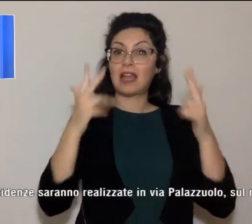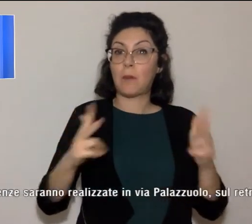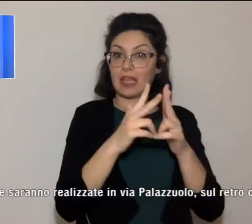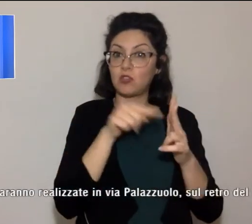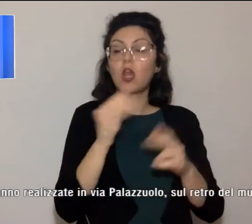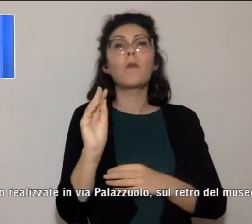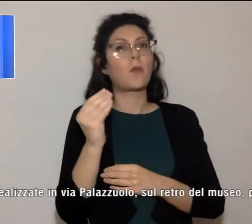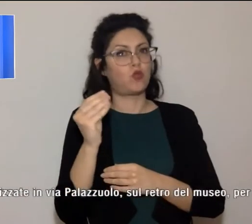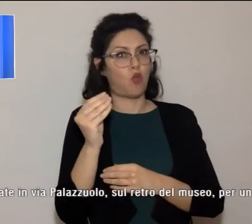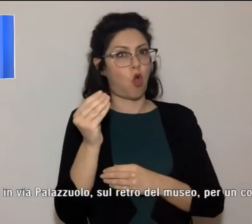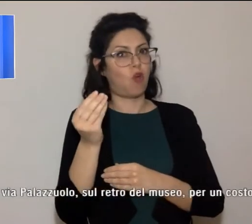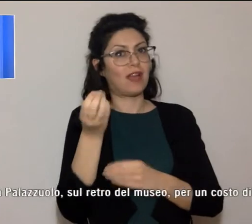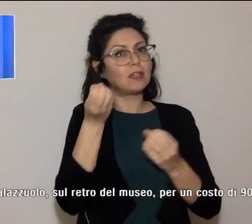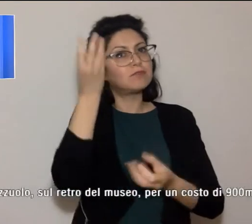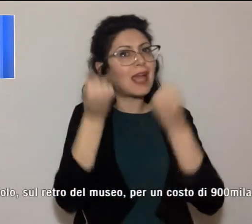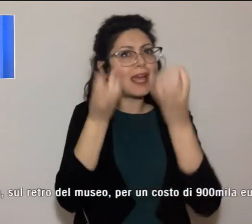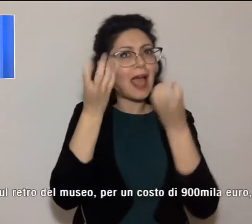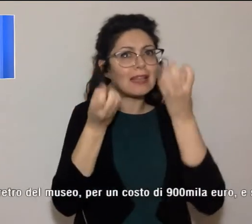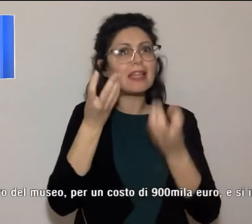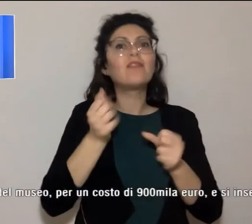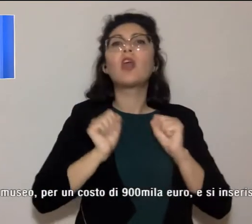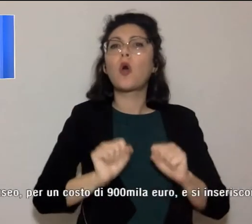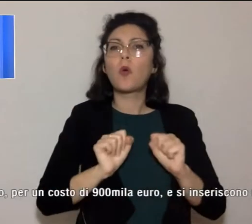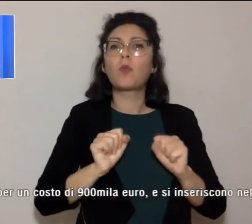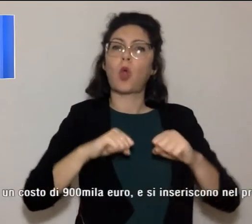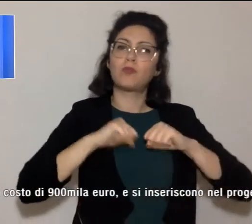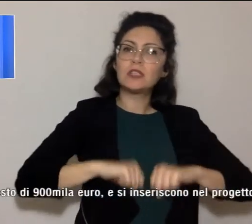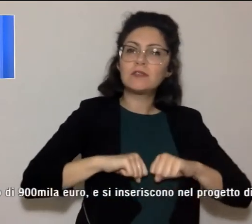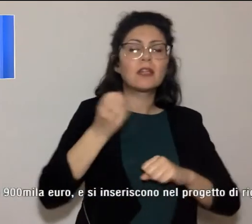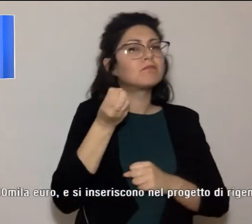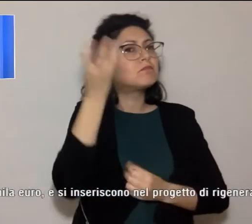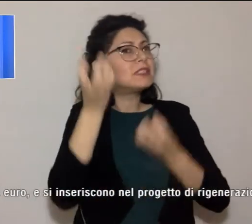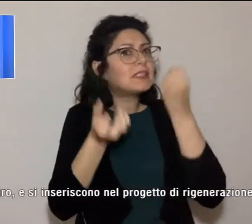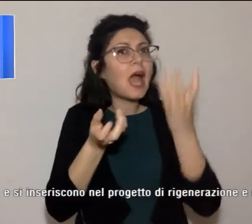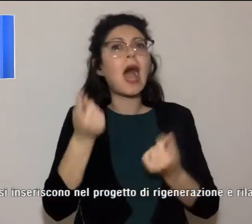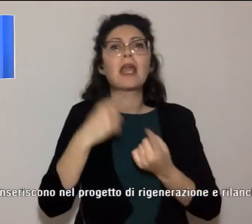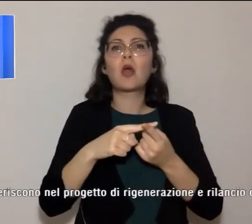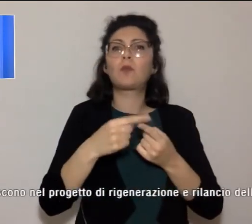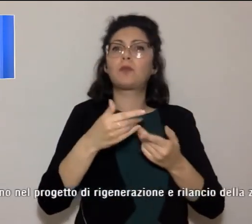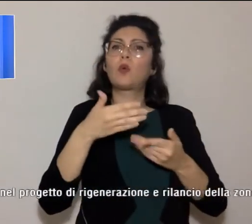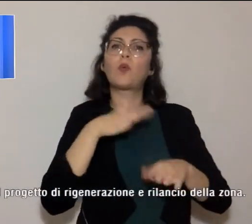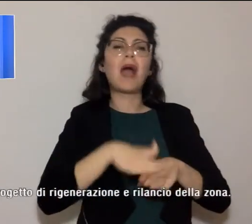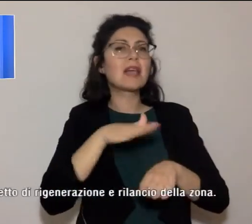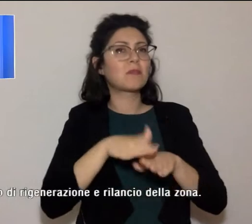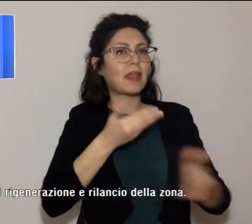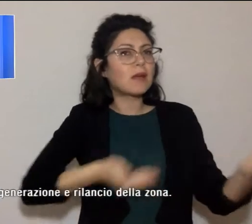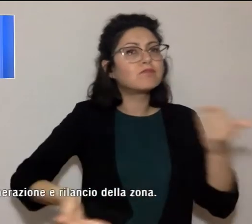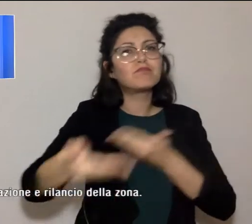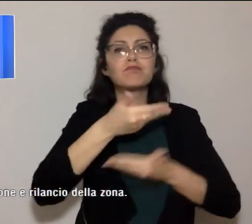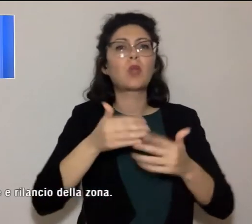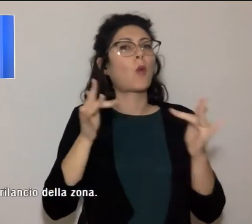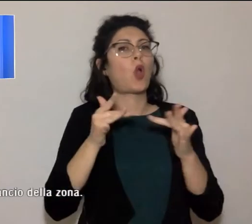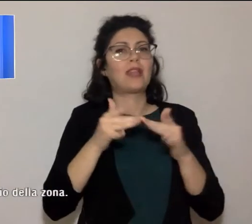creativi potranno vivere, ideare e scambiare esperienze a stretto contatto con la città.